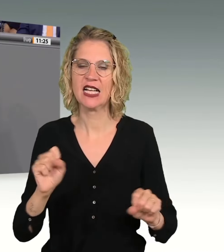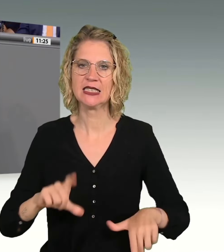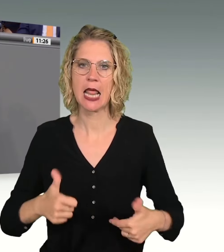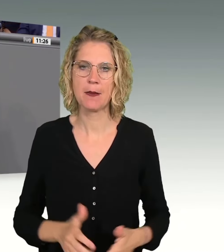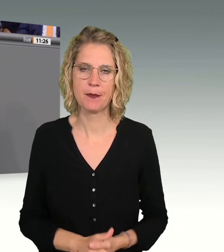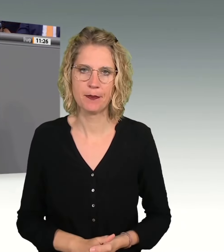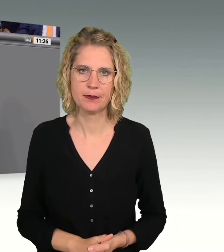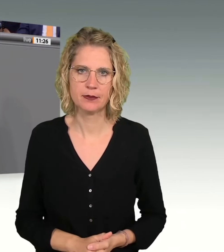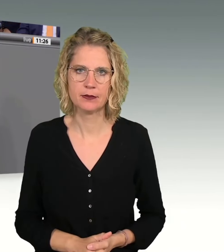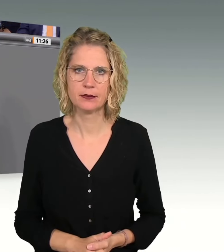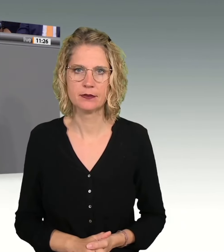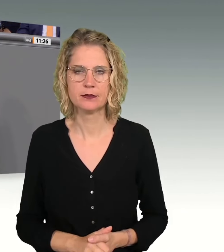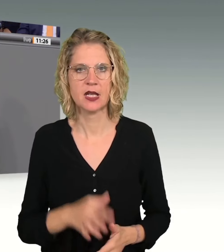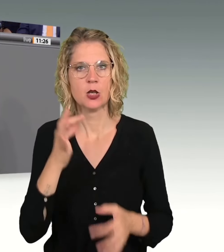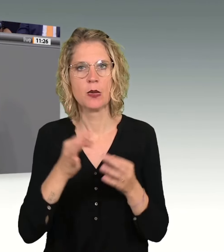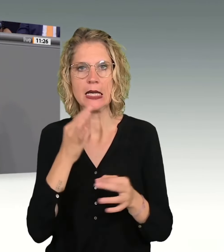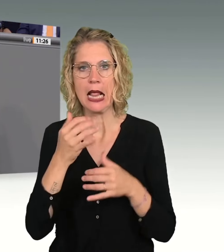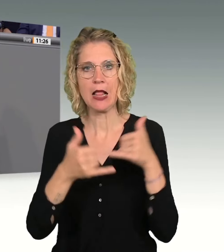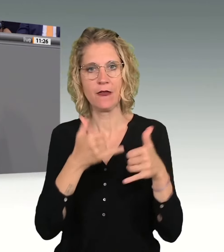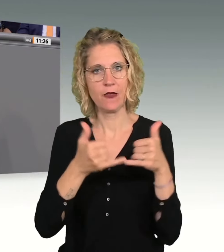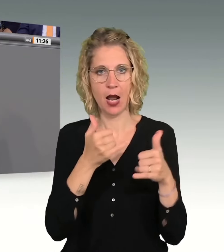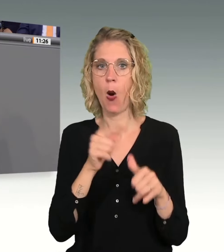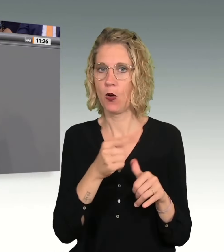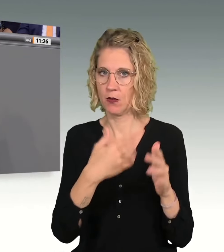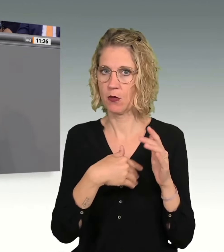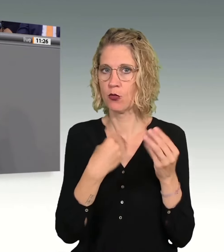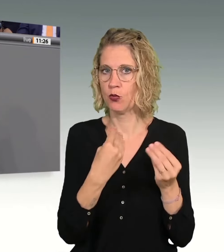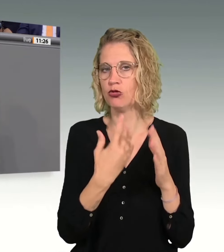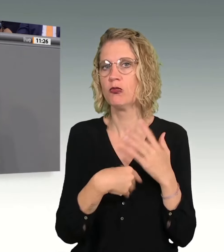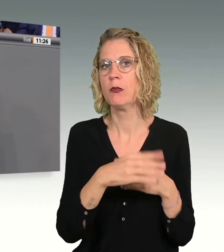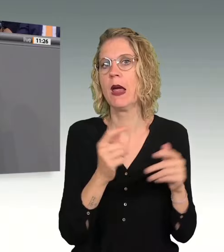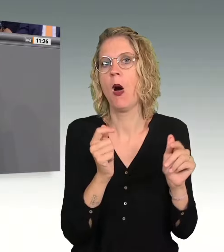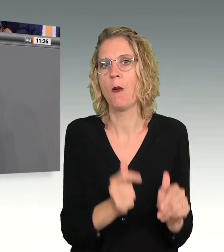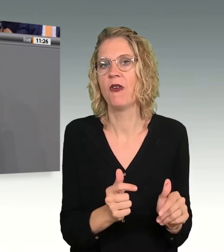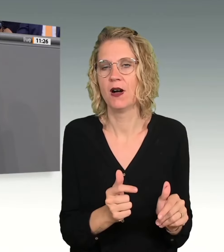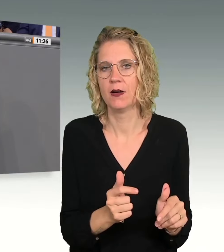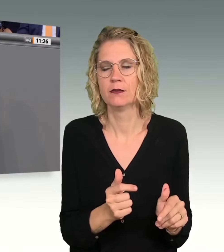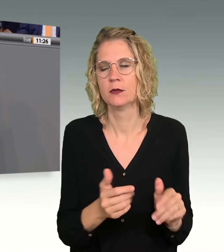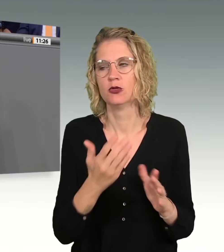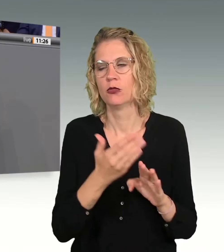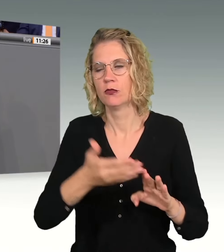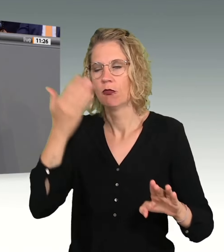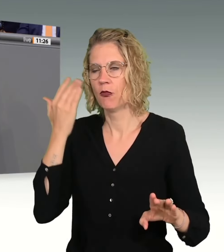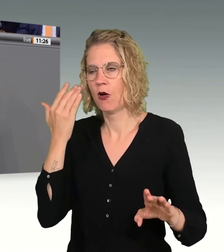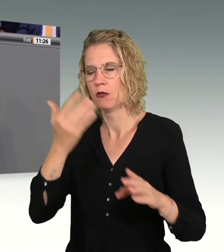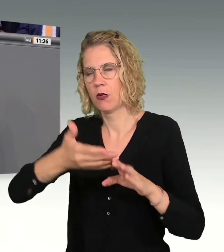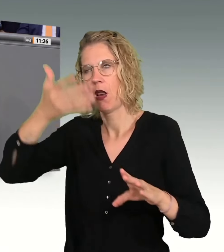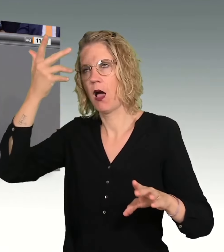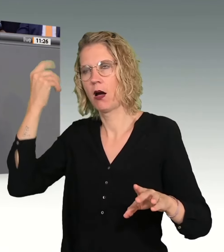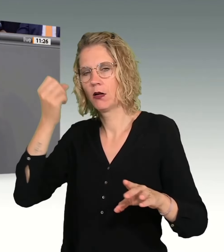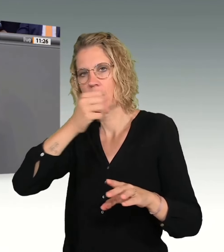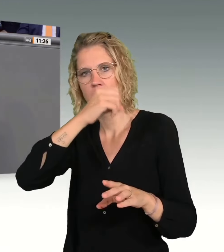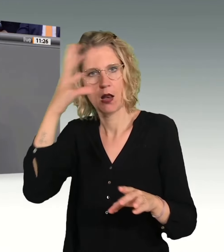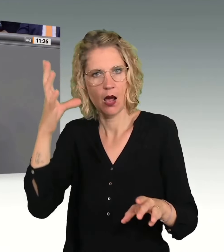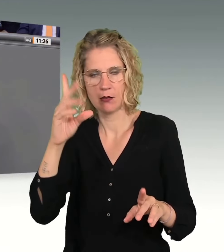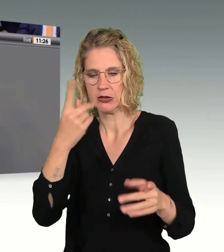Dass insbesondere Frauen häufiger als Männer Opfer dieser Straftaten sind, ist seit Langem eine traurige Tatsache, die nicht auf